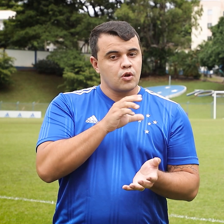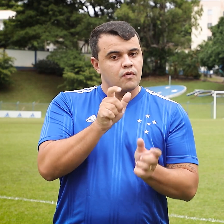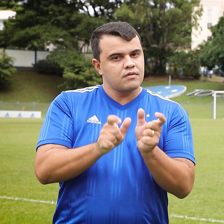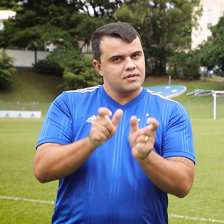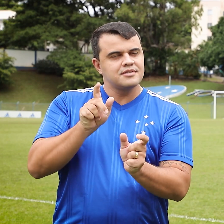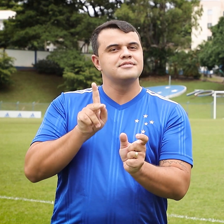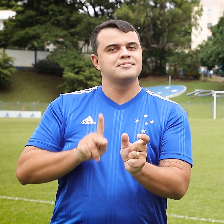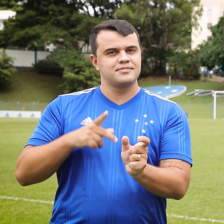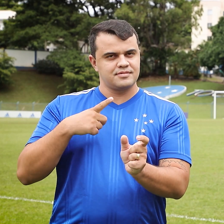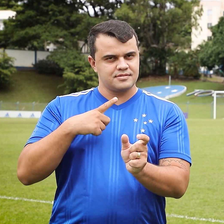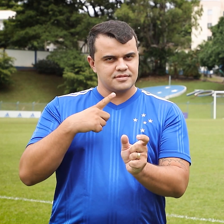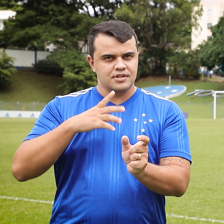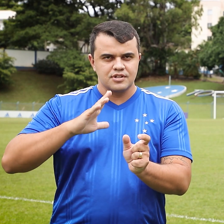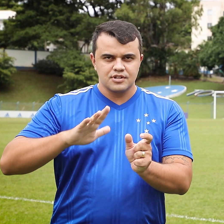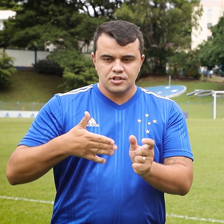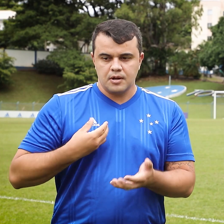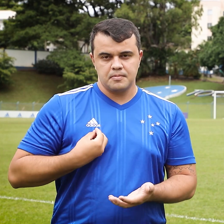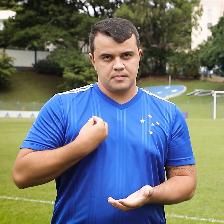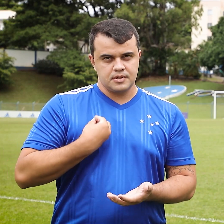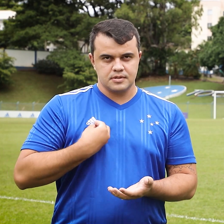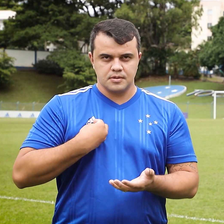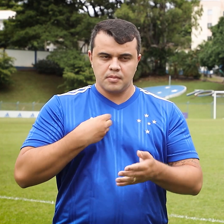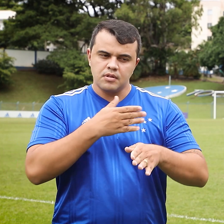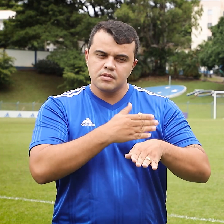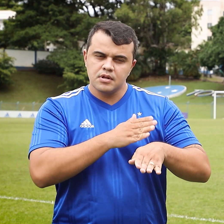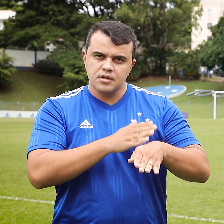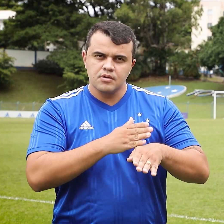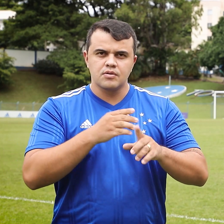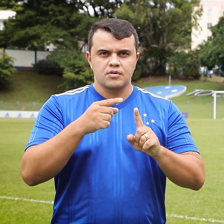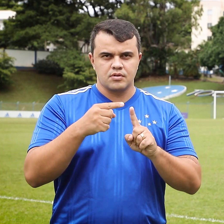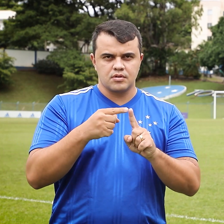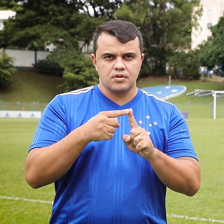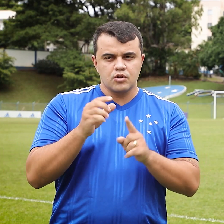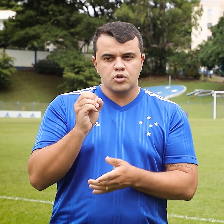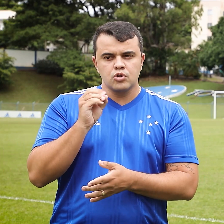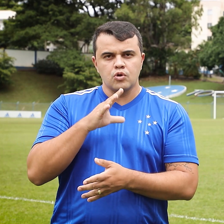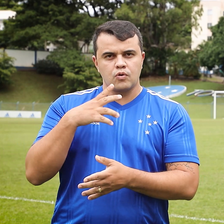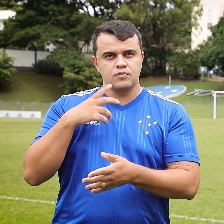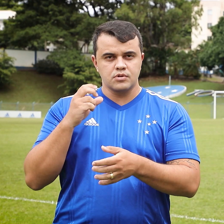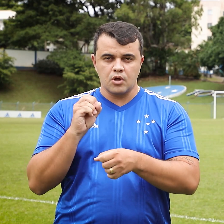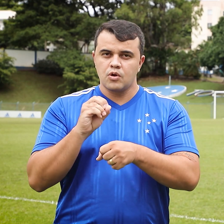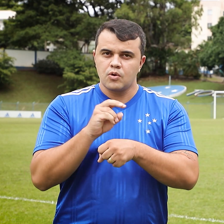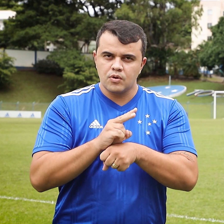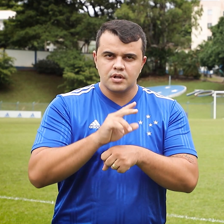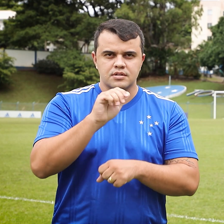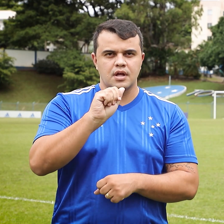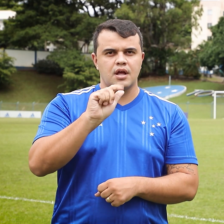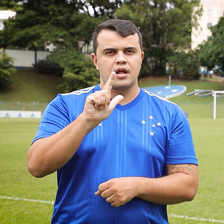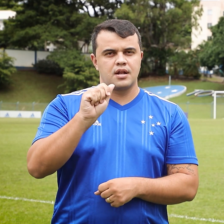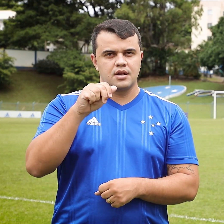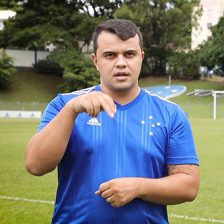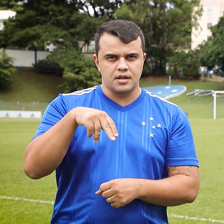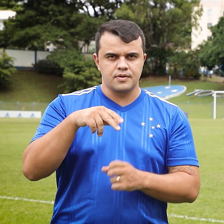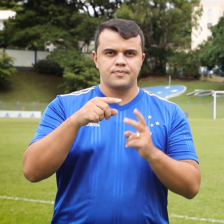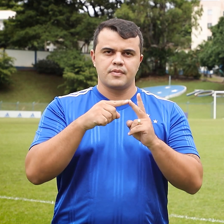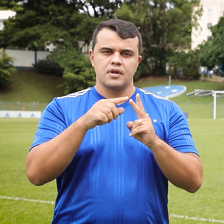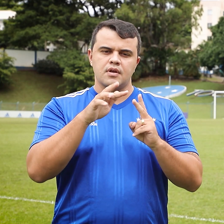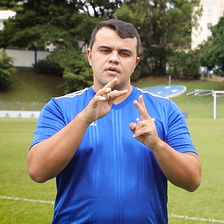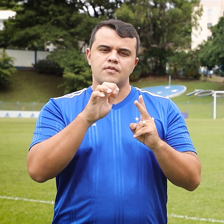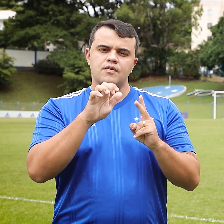Já participam das atividades os recém-contratados Alan Ruschel, Felipe Augusto,